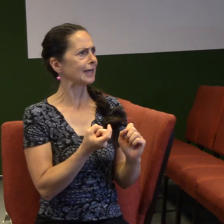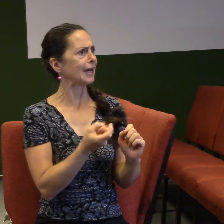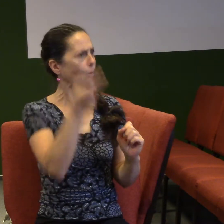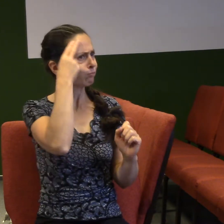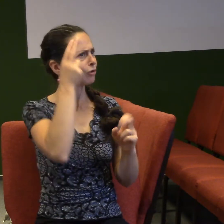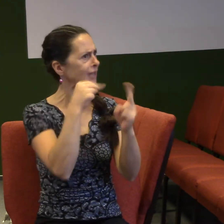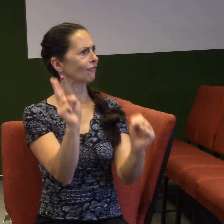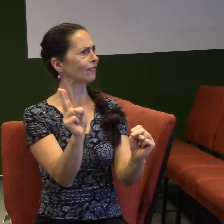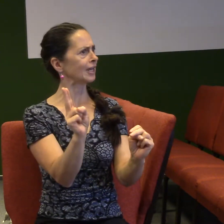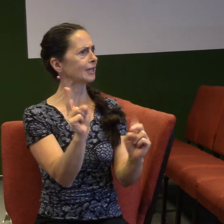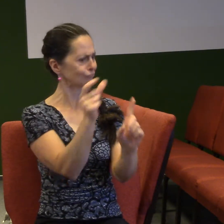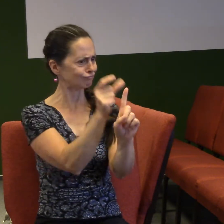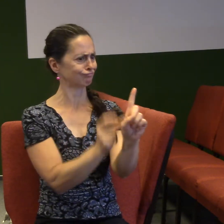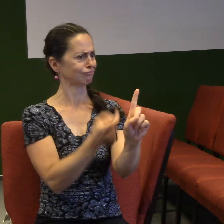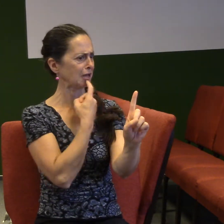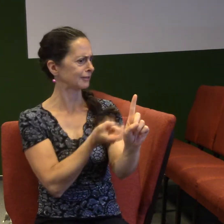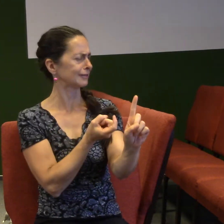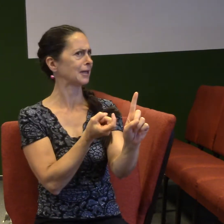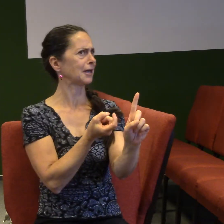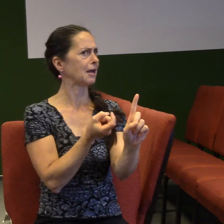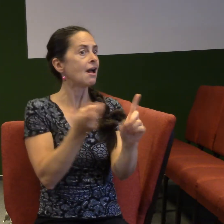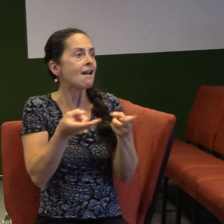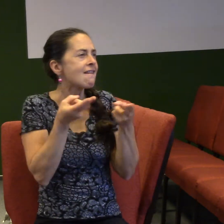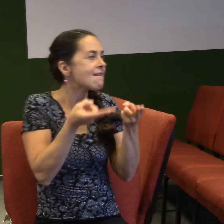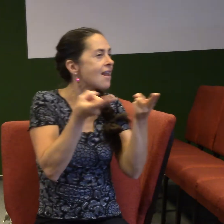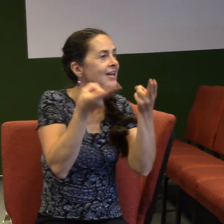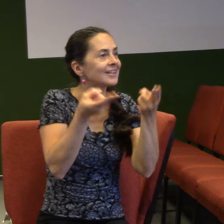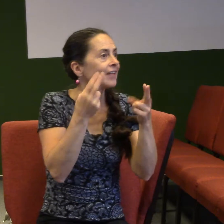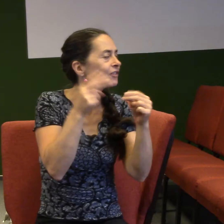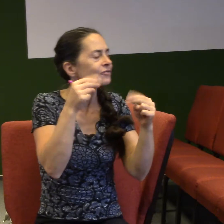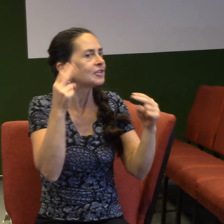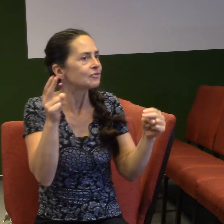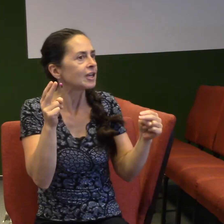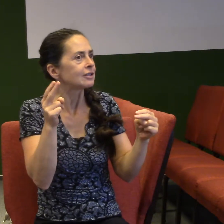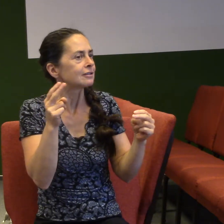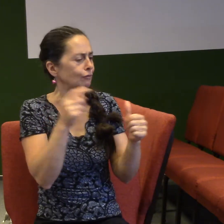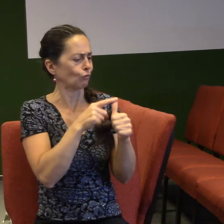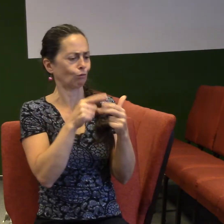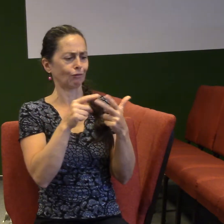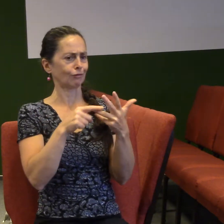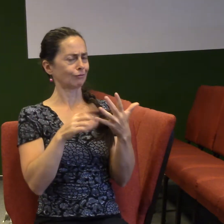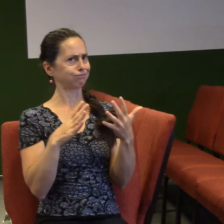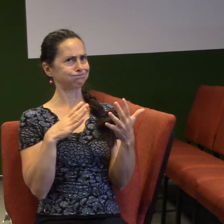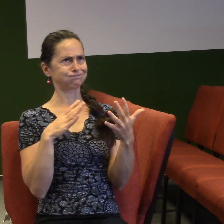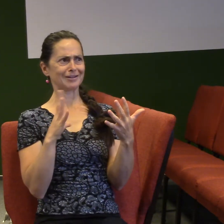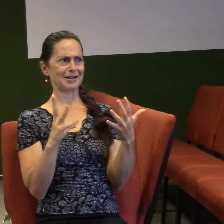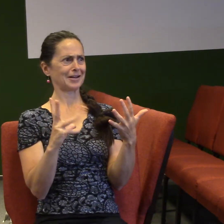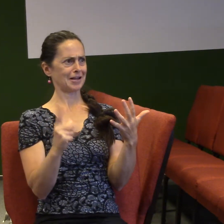někdo, koho chci poznávat. Koho chci hledat. Protože jestli tohle všechno dělá, tak prostě s ním chci mít vztah.